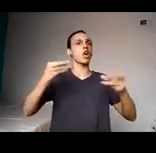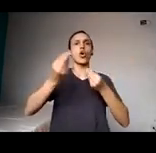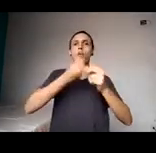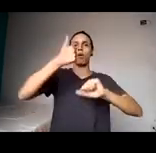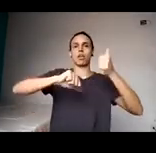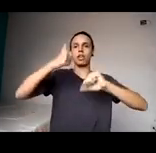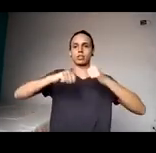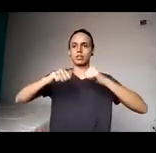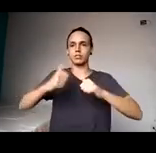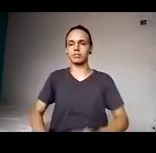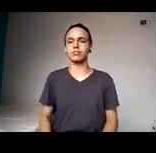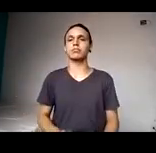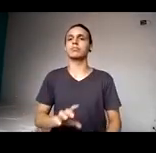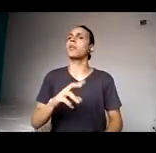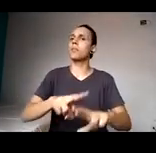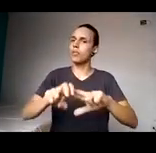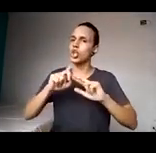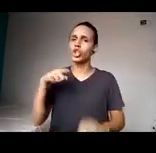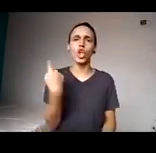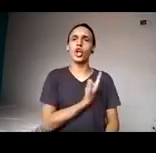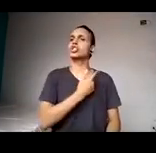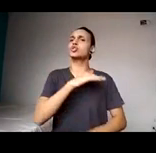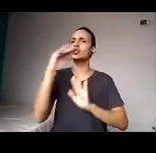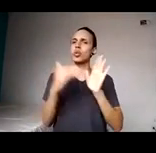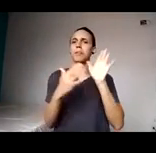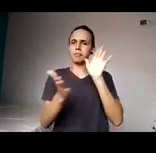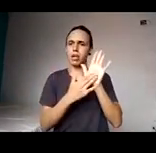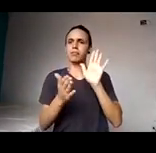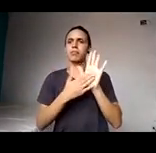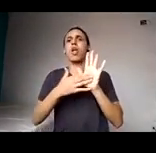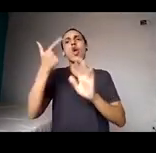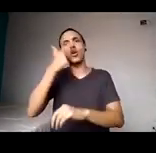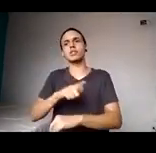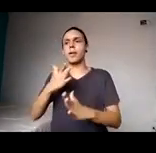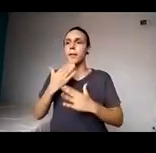em pauta e a gente quer que isso vá mudando na cultura institucional.